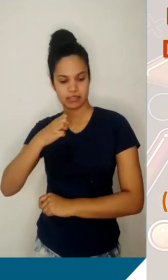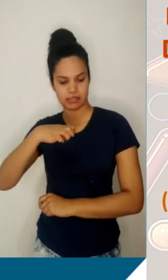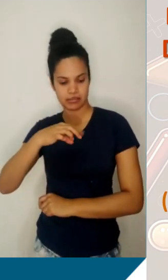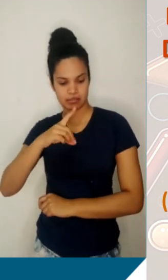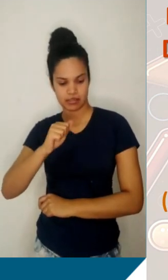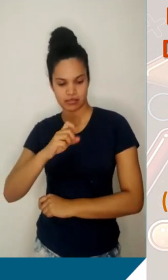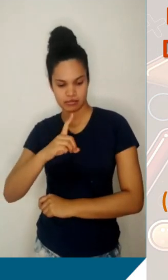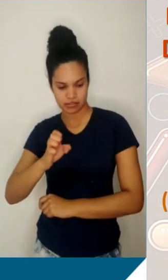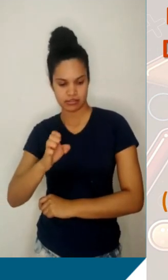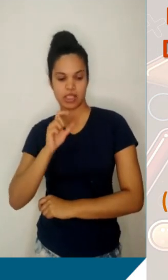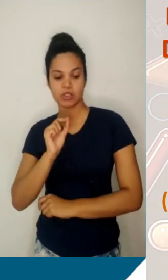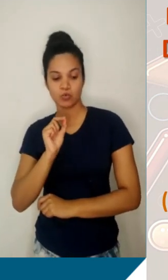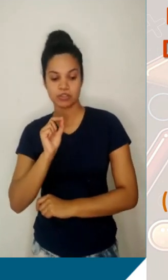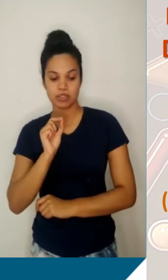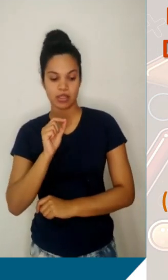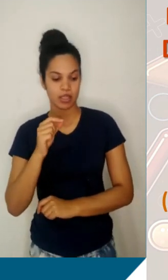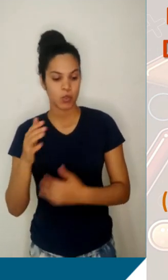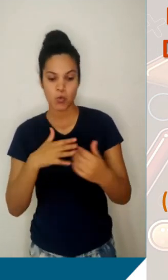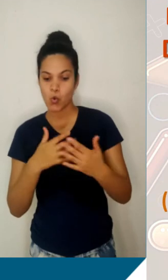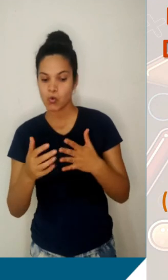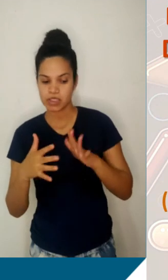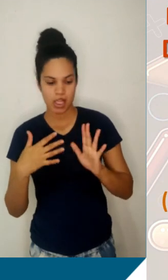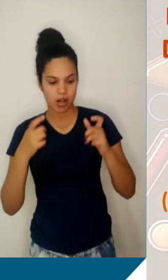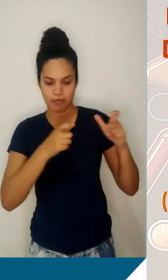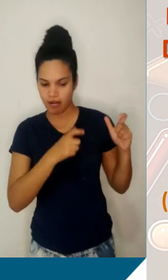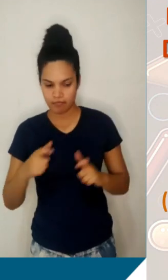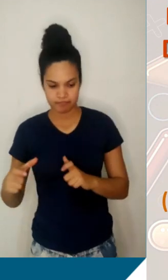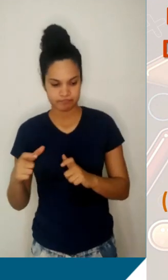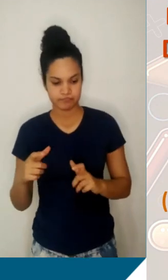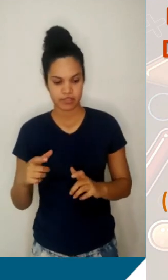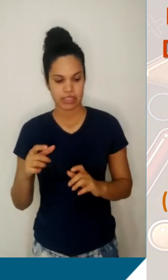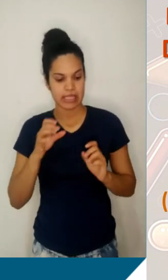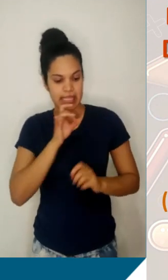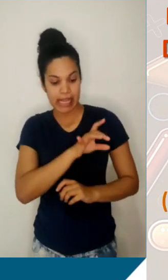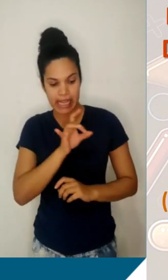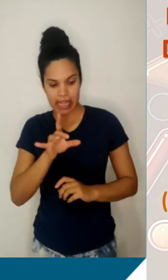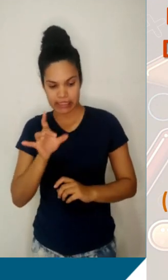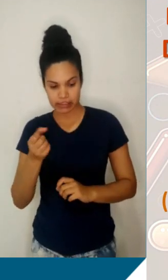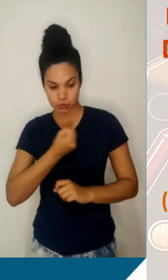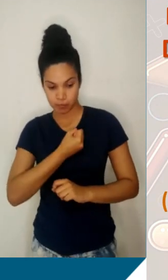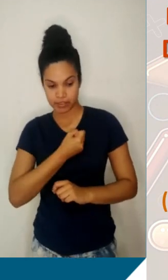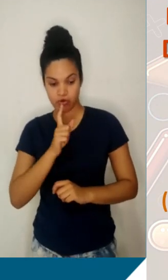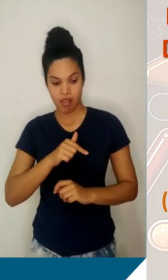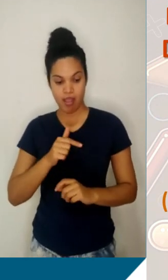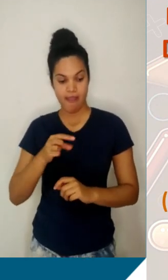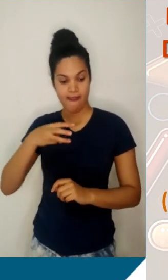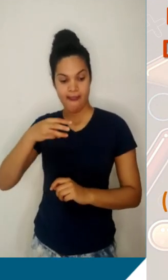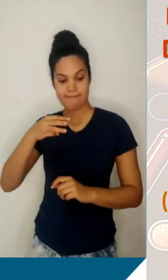qualquer momento da nossa progressão aritmética. Cada termo é igual à média aritmética de seu antecessor e de seu